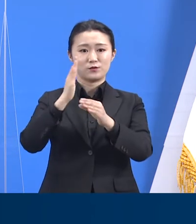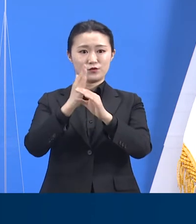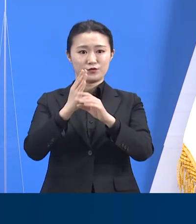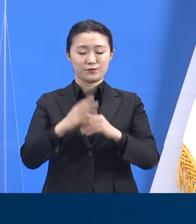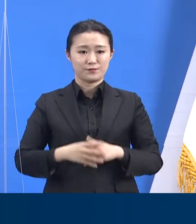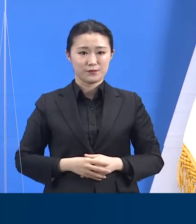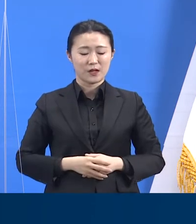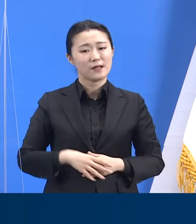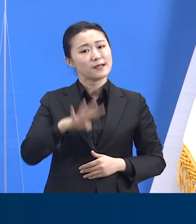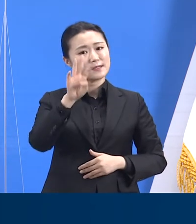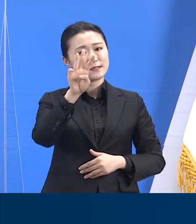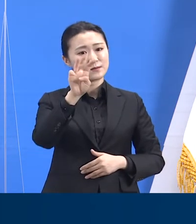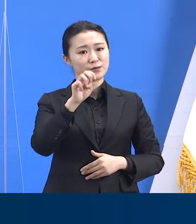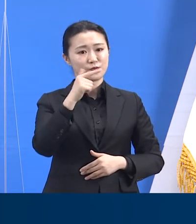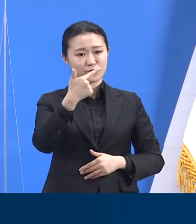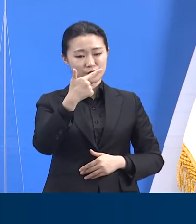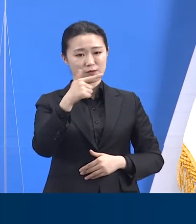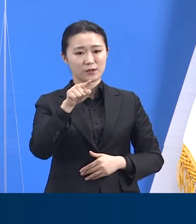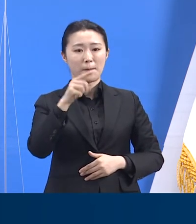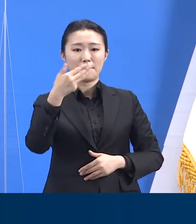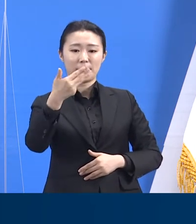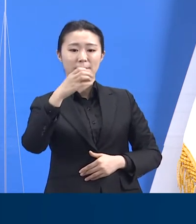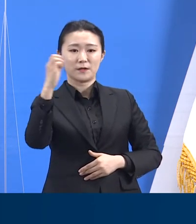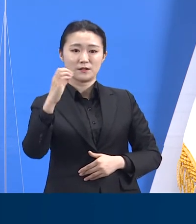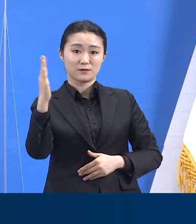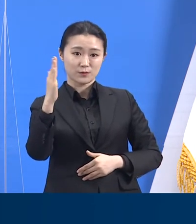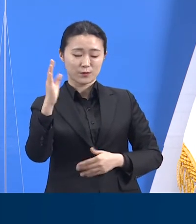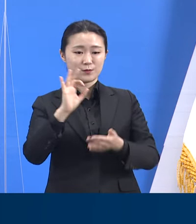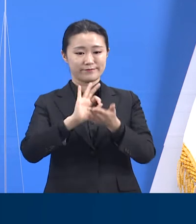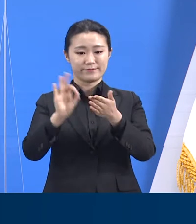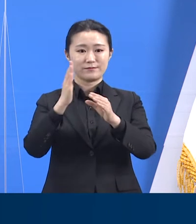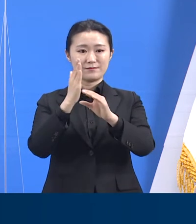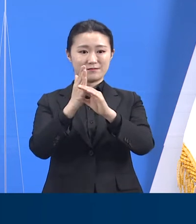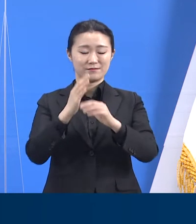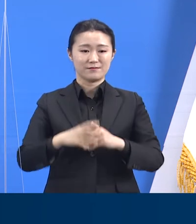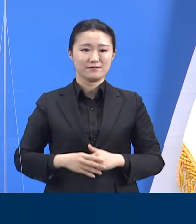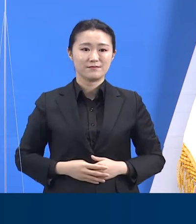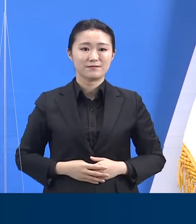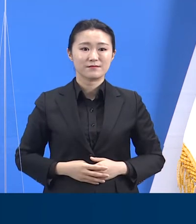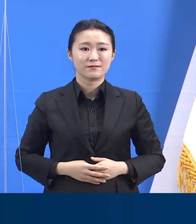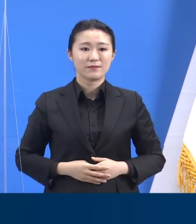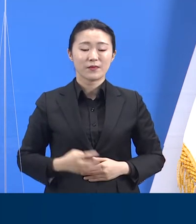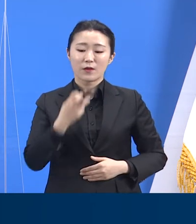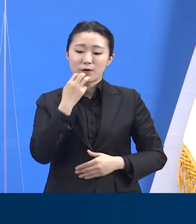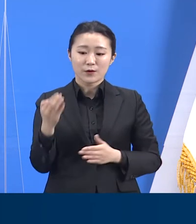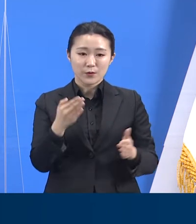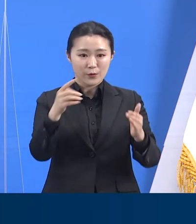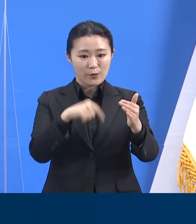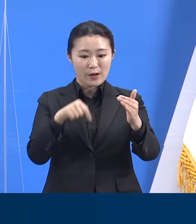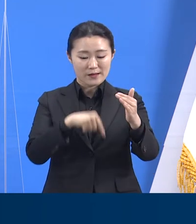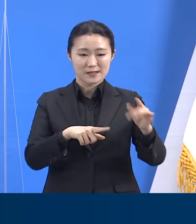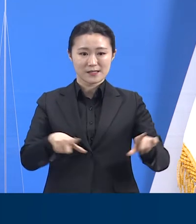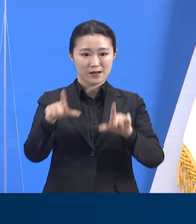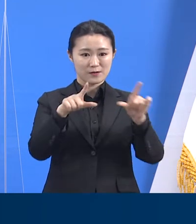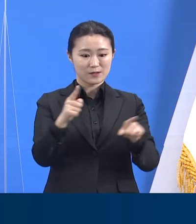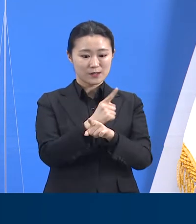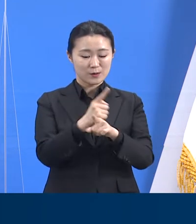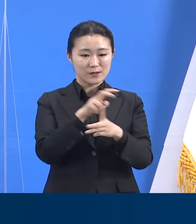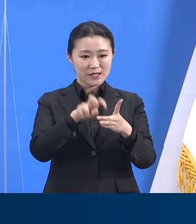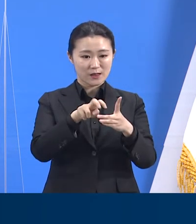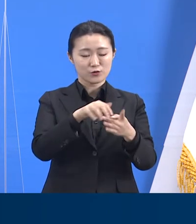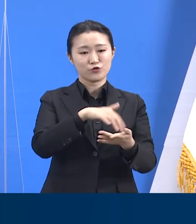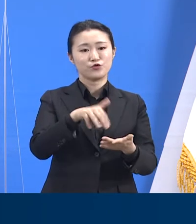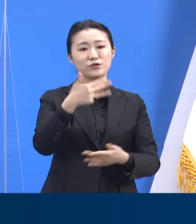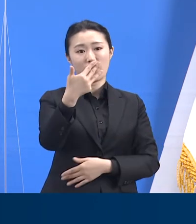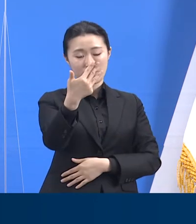가동률은 36.8%입니다. 도가 운영하는 총 8개의 생활치료센터에는 5월